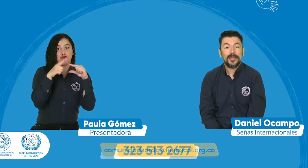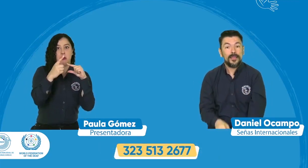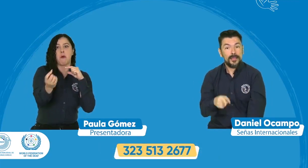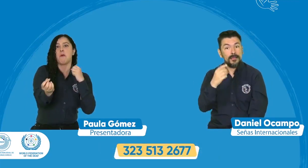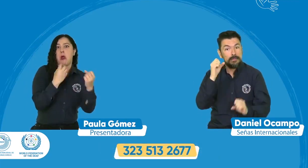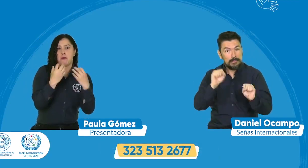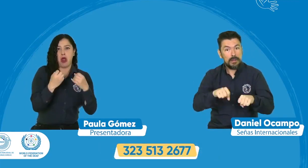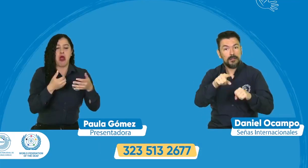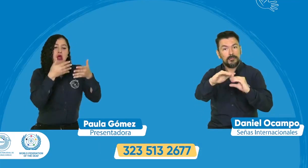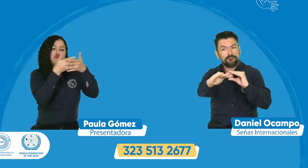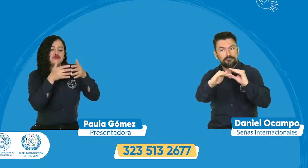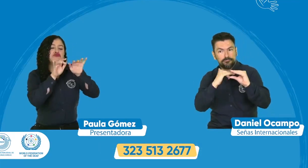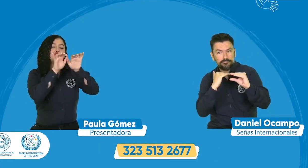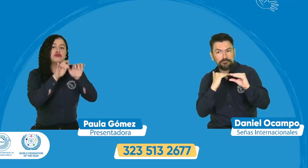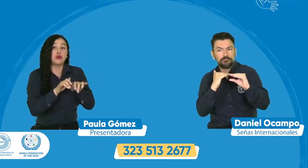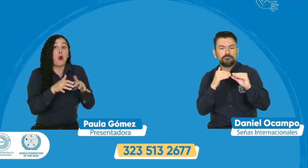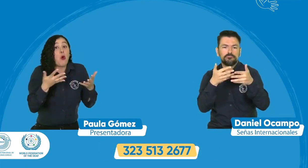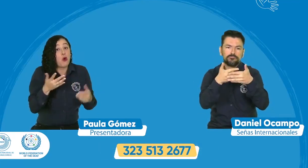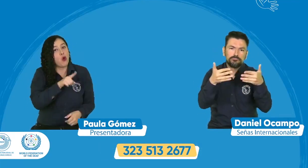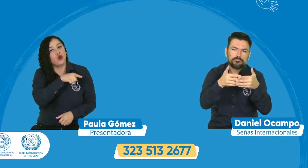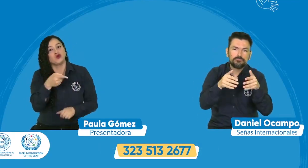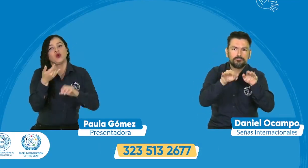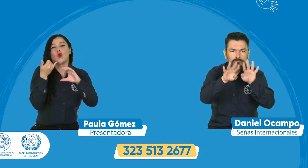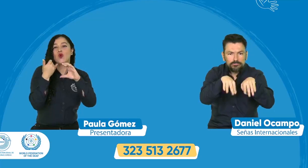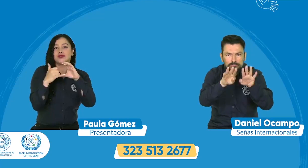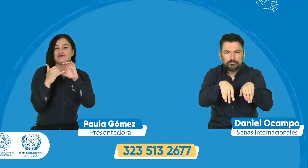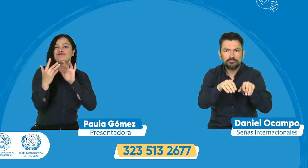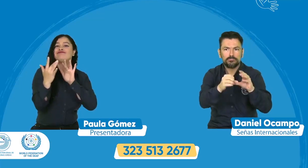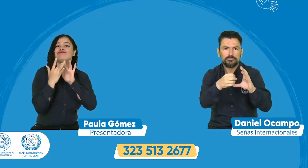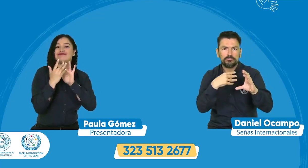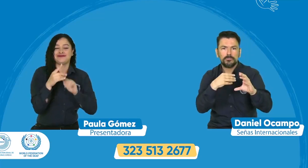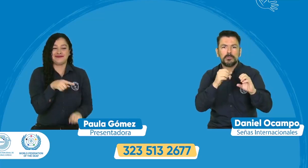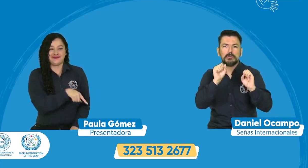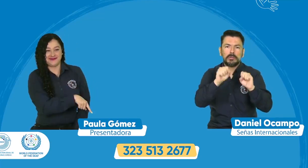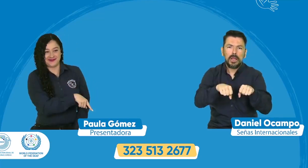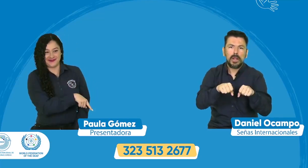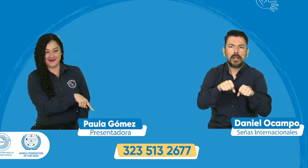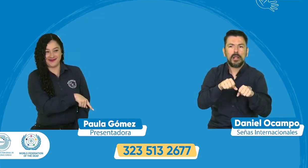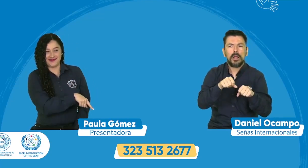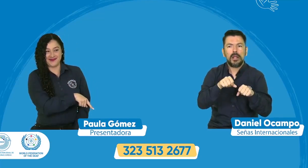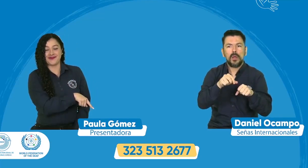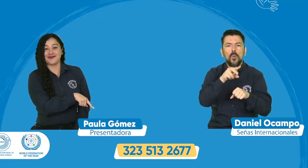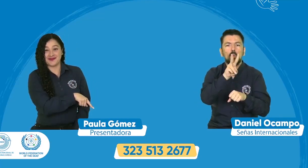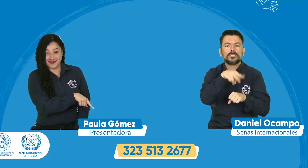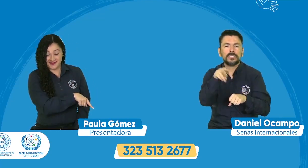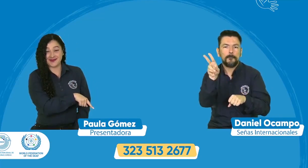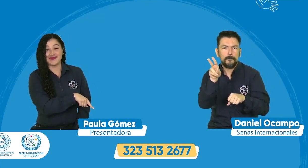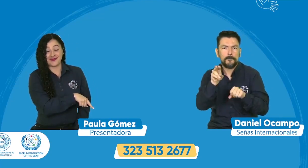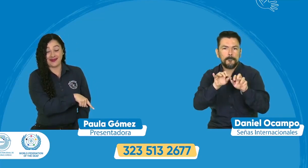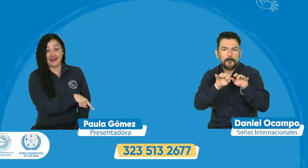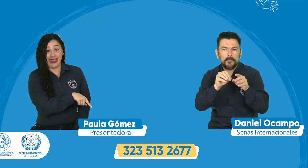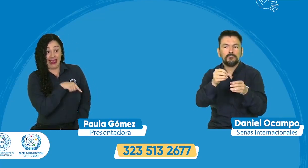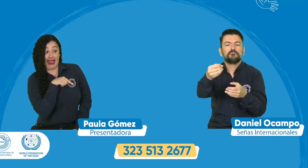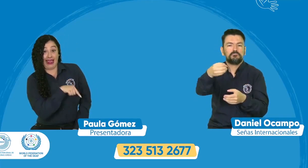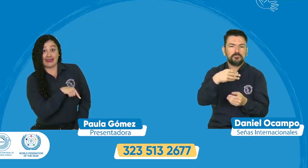a través de este correo nos pueden pues mandar la solicitud o también a través de este número de whatsapp